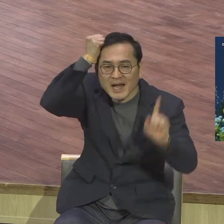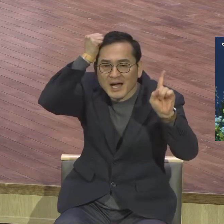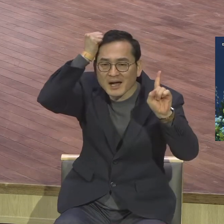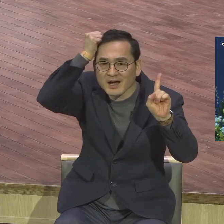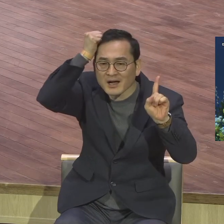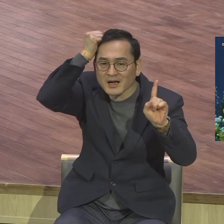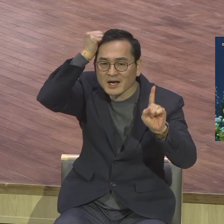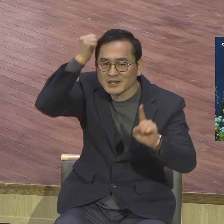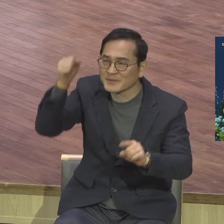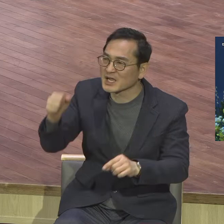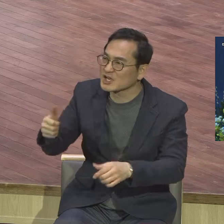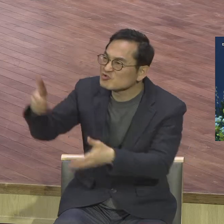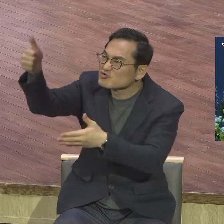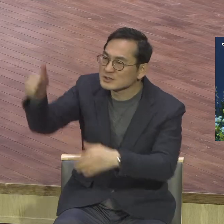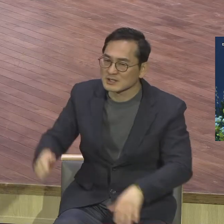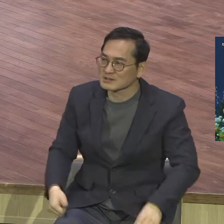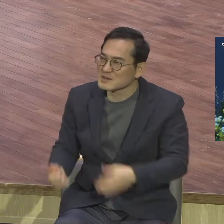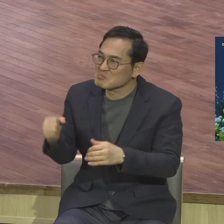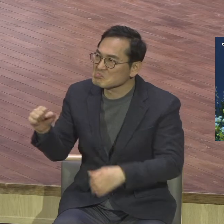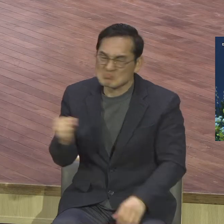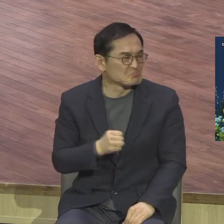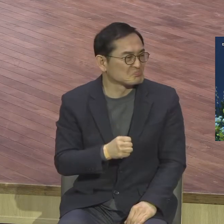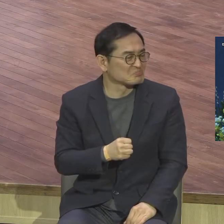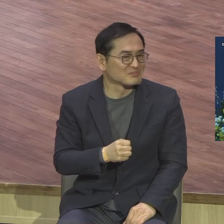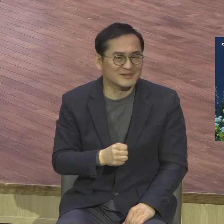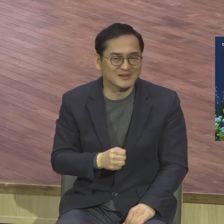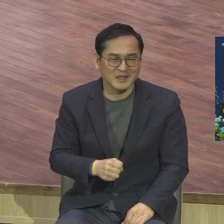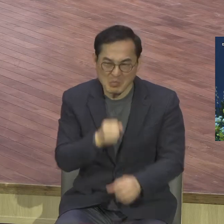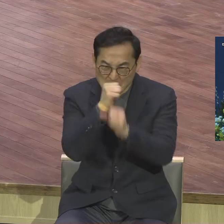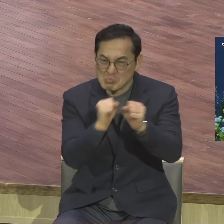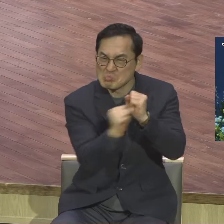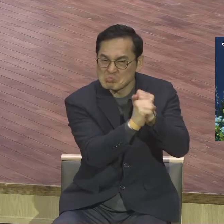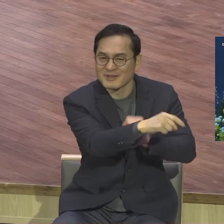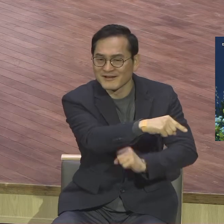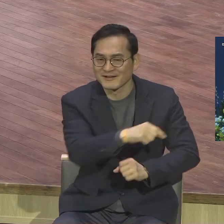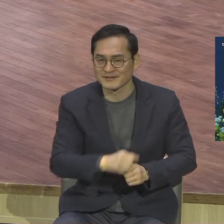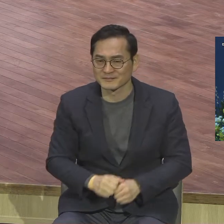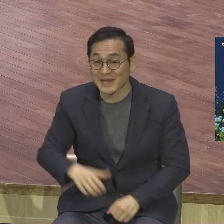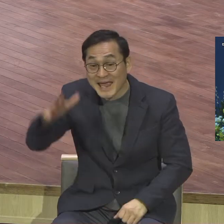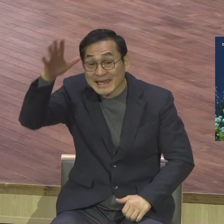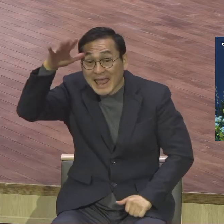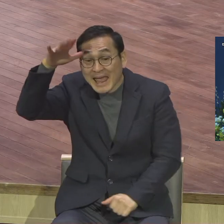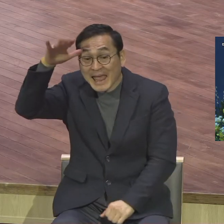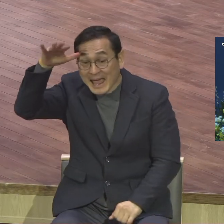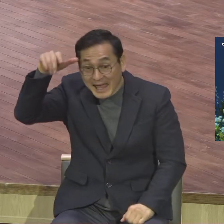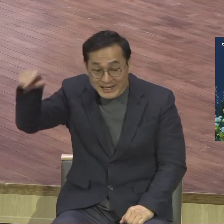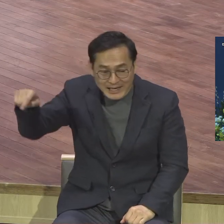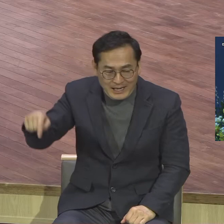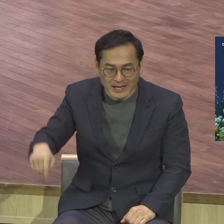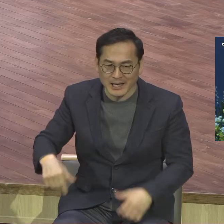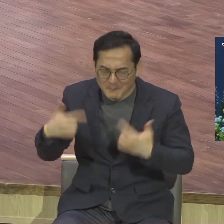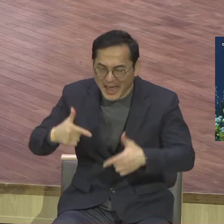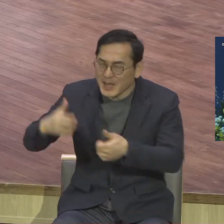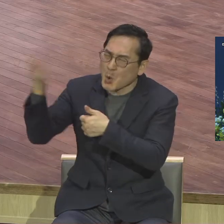오라고 하면 확 되던데요 근데 강아지는 아홉 번 계속 혼내고